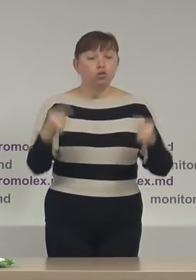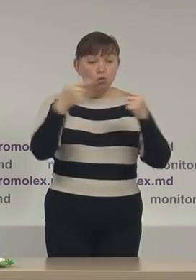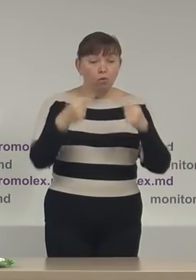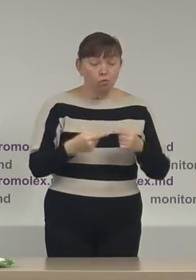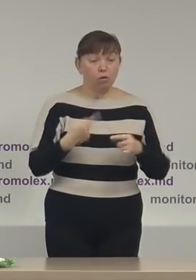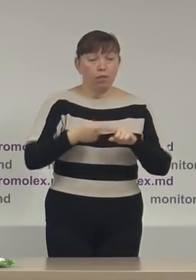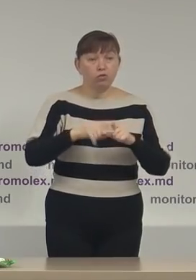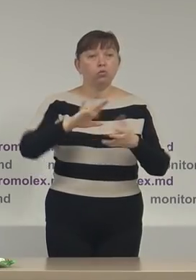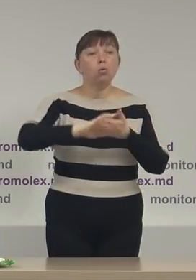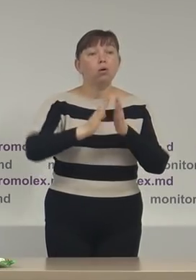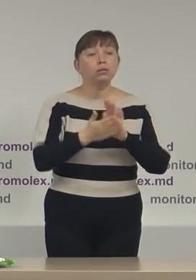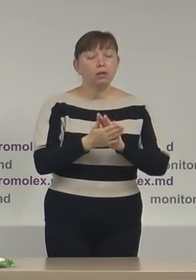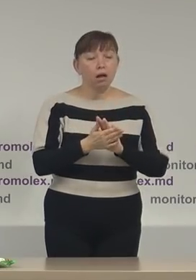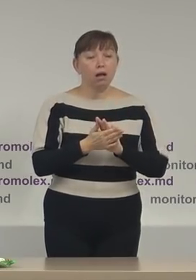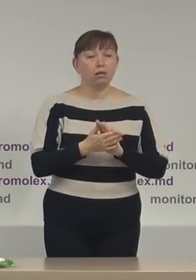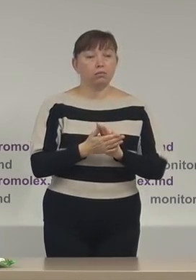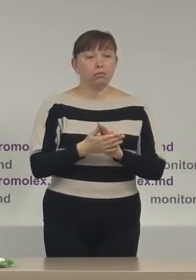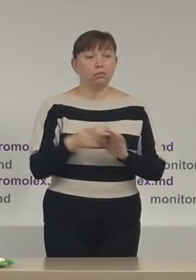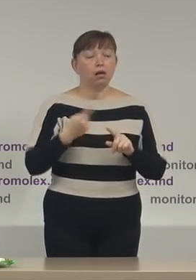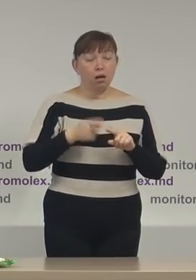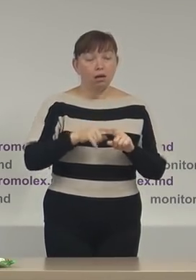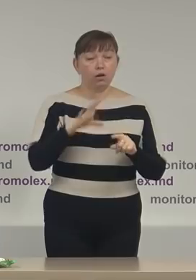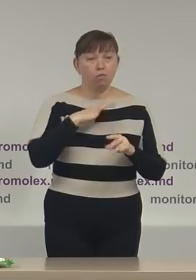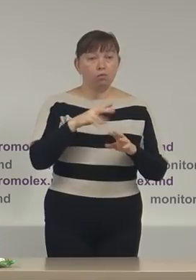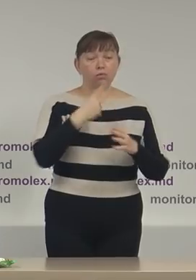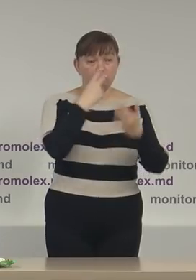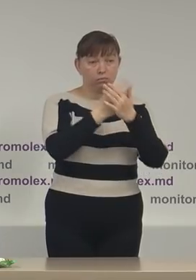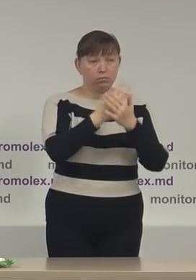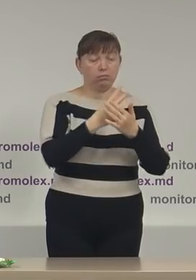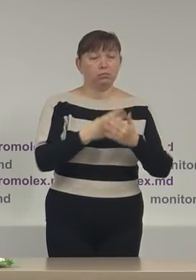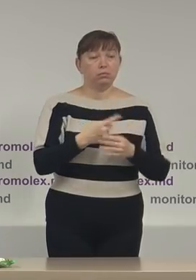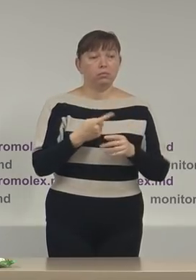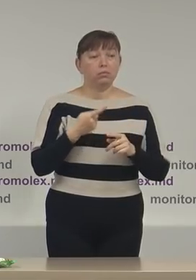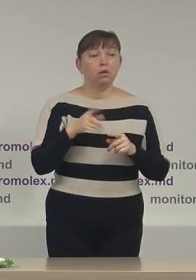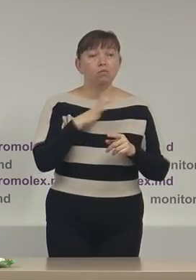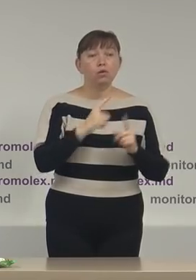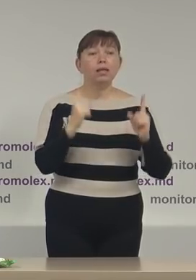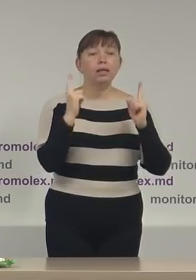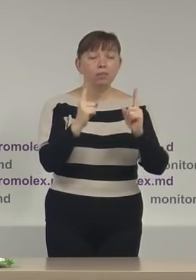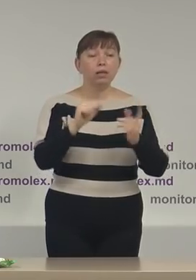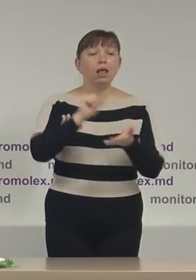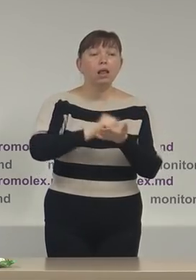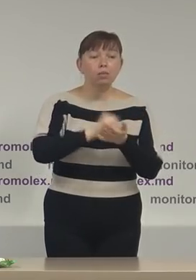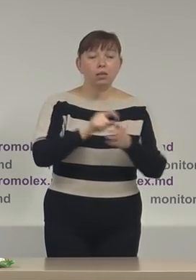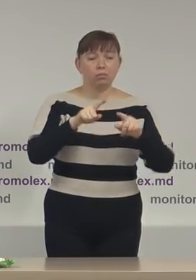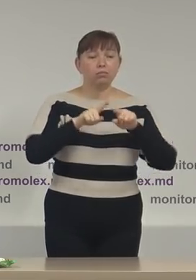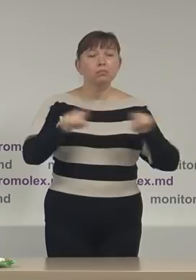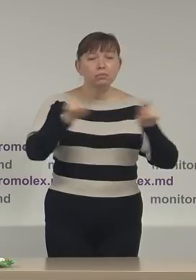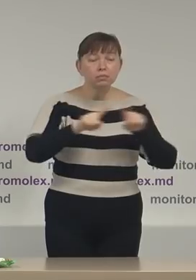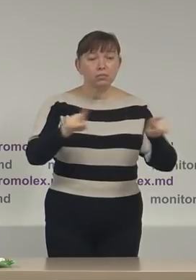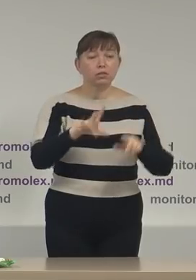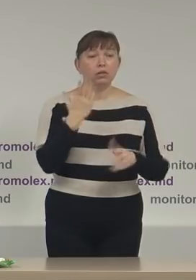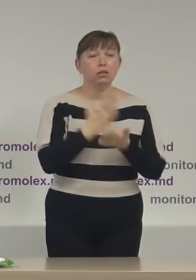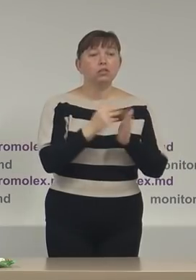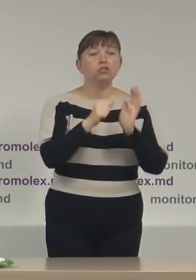contractului prezentat în spațiu public limita maximă de elaborare materialelor de agitație electorală este